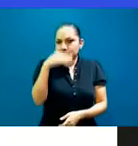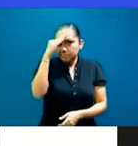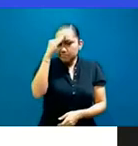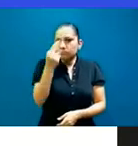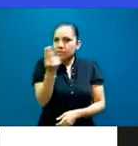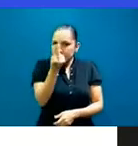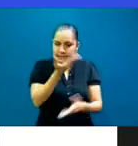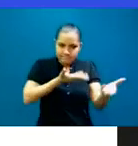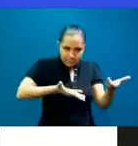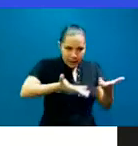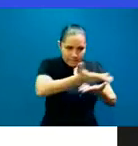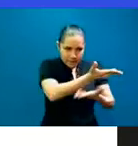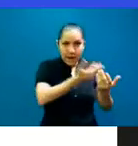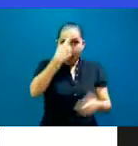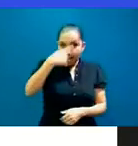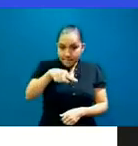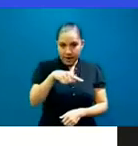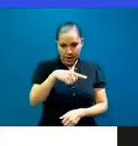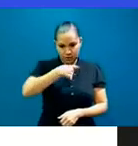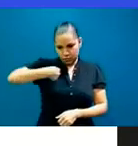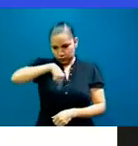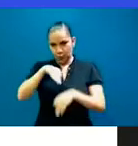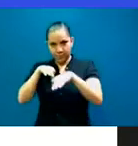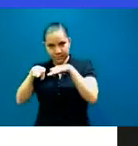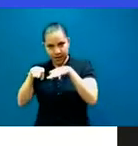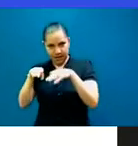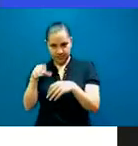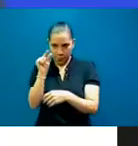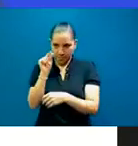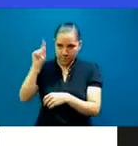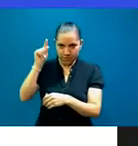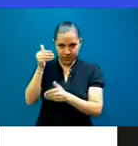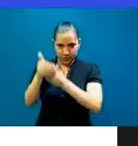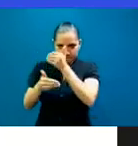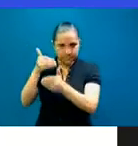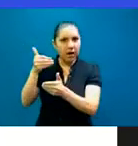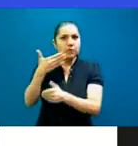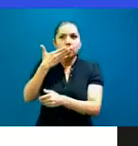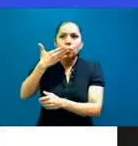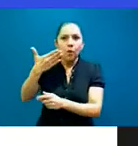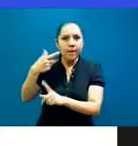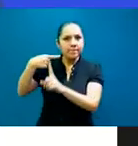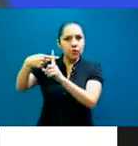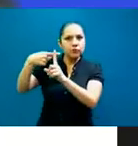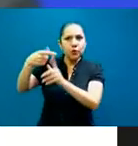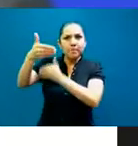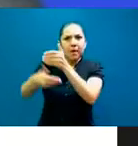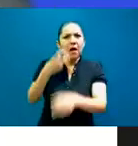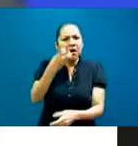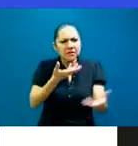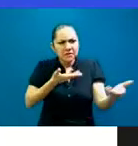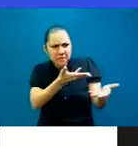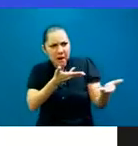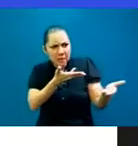cambios positivos para nuestra profesión. Eso ha sido algo que me encantó. Yo no hubiera logrado tener ese